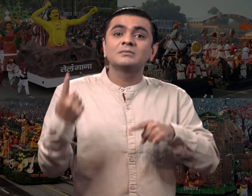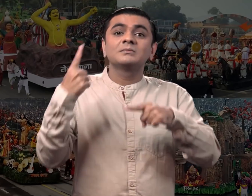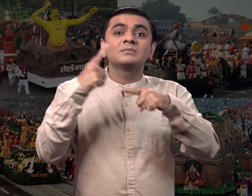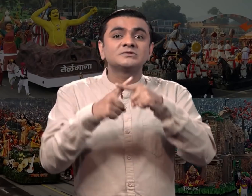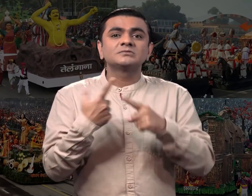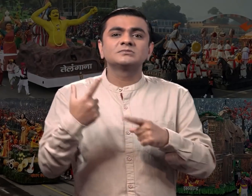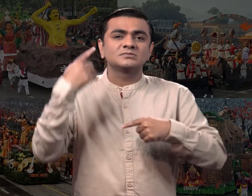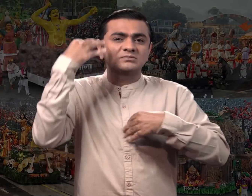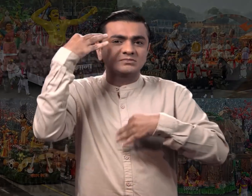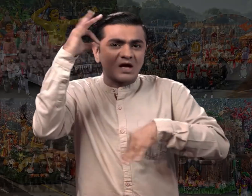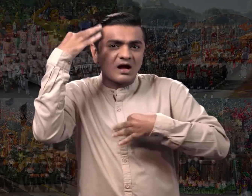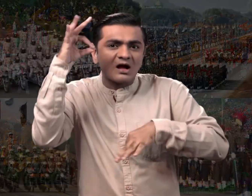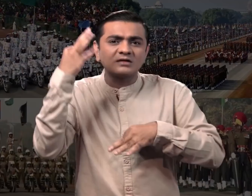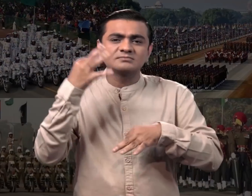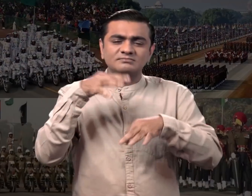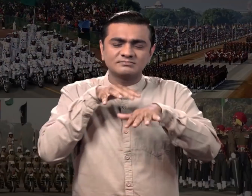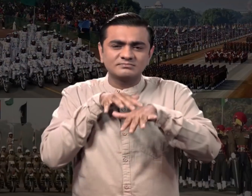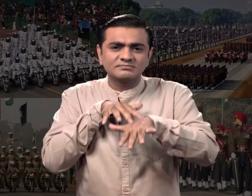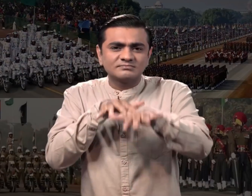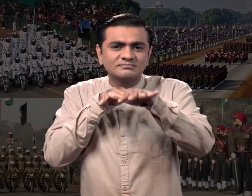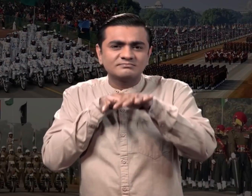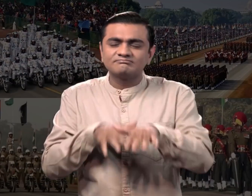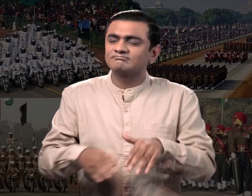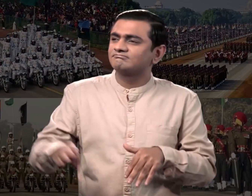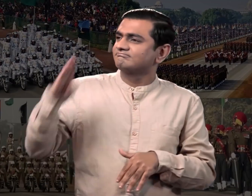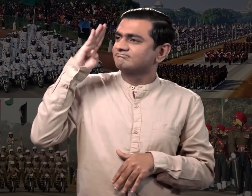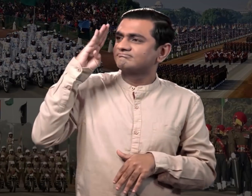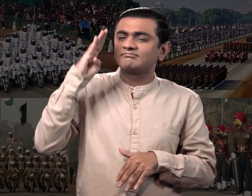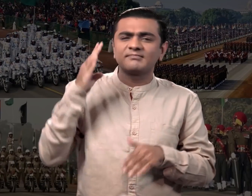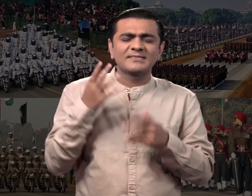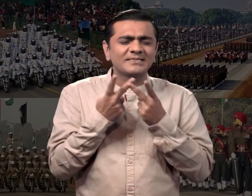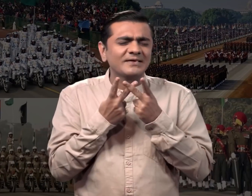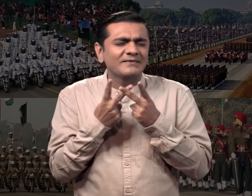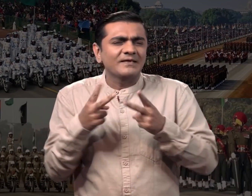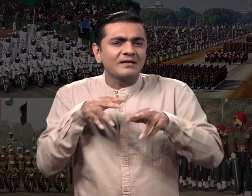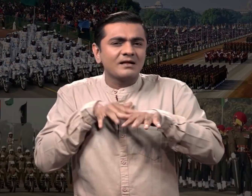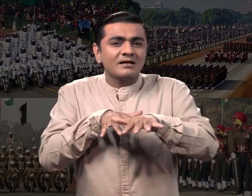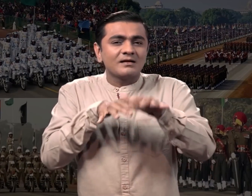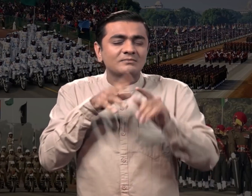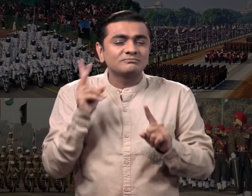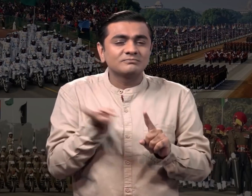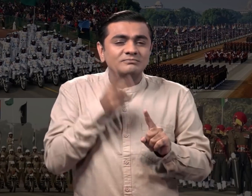राज्य नित्य आयोजित करते हैं सेन्य मार्ज, सांस्कृतिक और पारमपरिक शो भी होते है